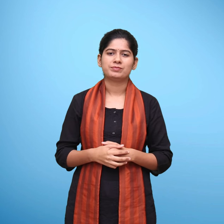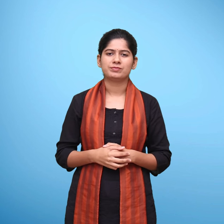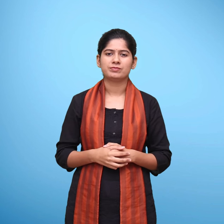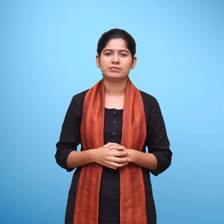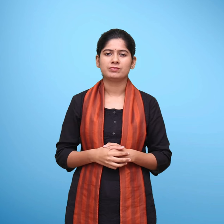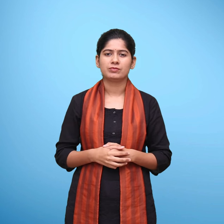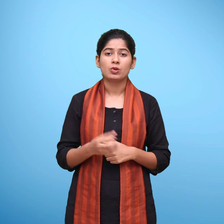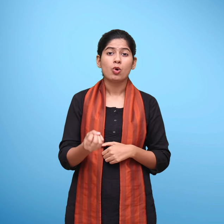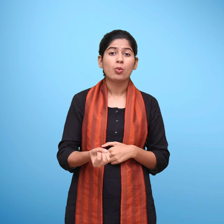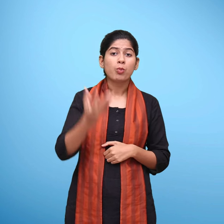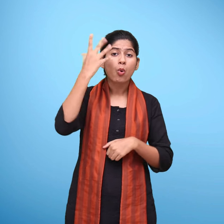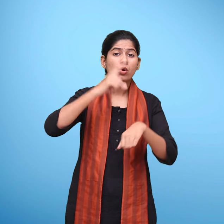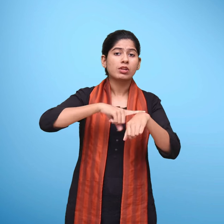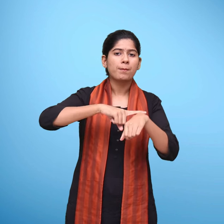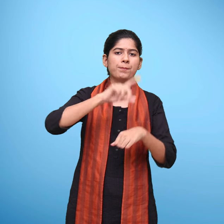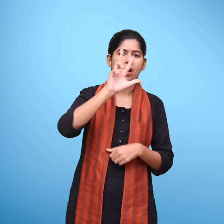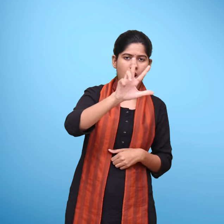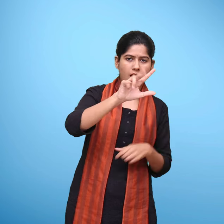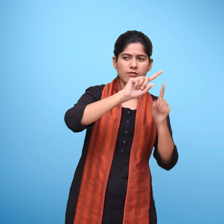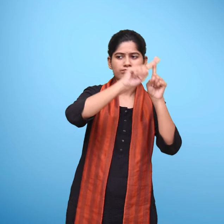सुभा आठ बजे से रात आठ बजे तक